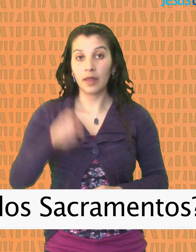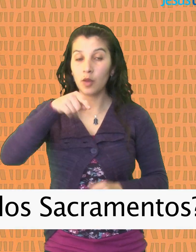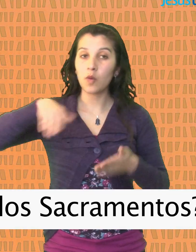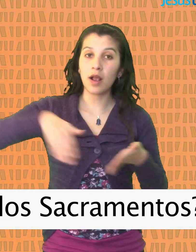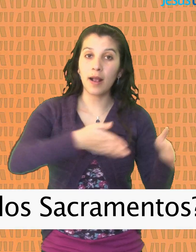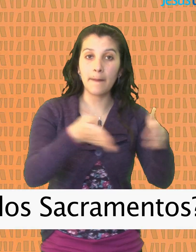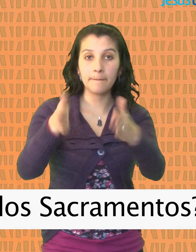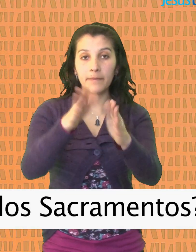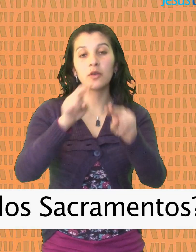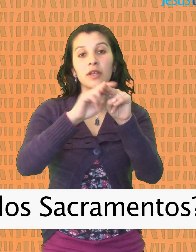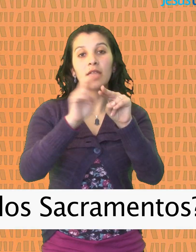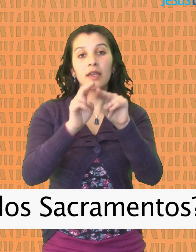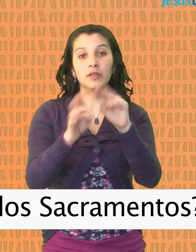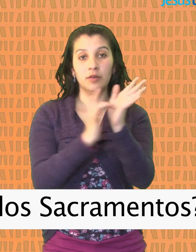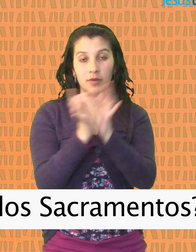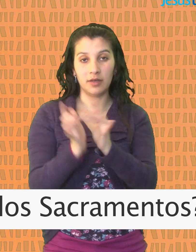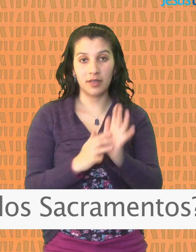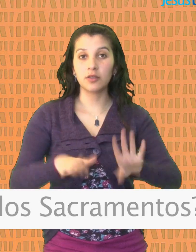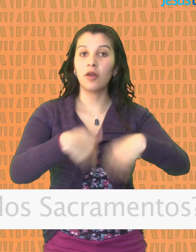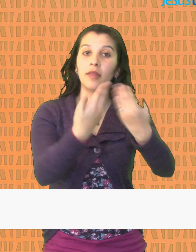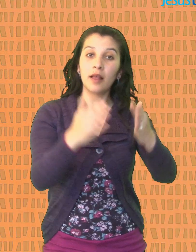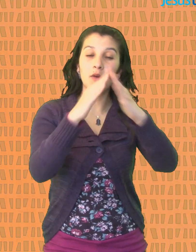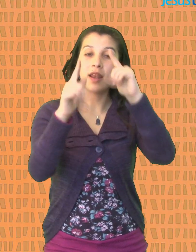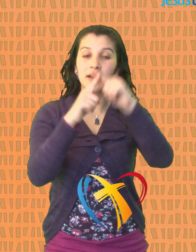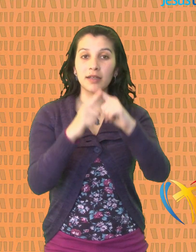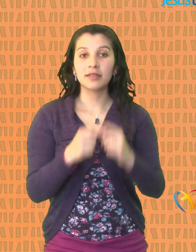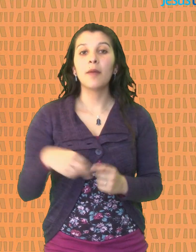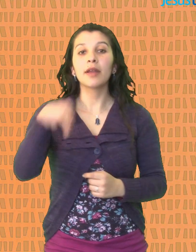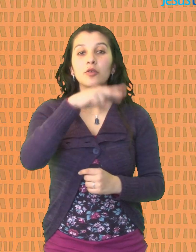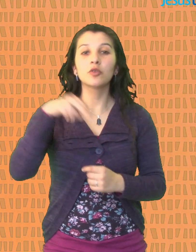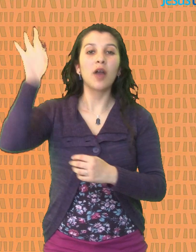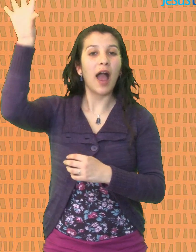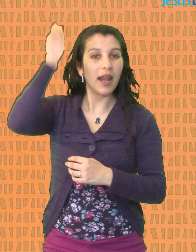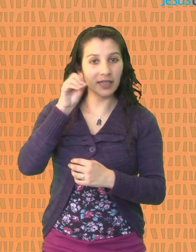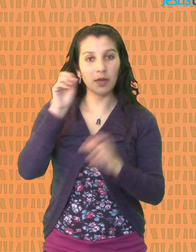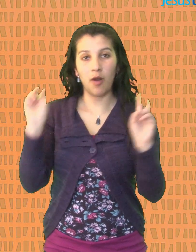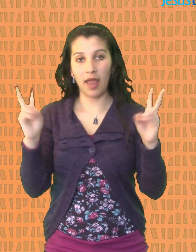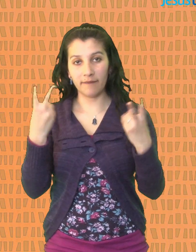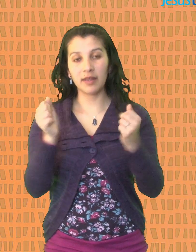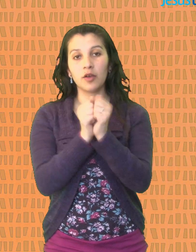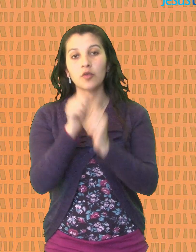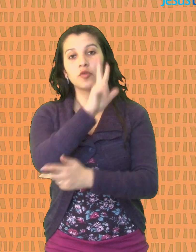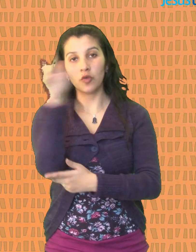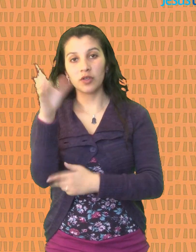Son los caminos hechos por Cristo dados a la Iglesia para que alcancemos la vida en Dios y nos